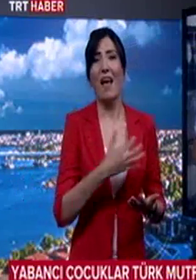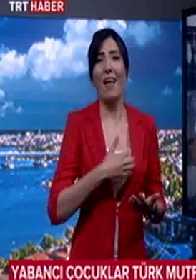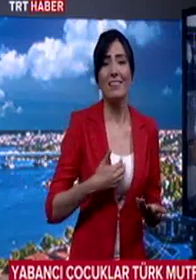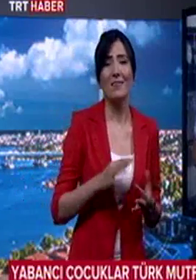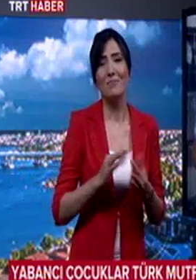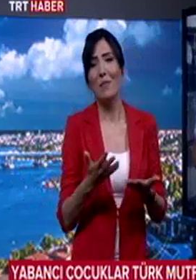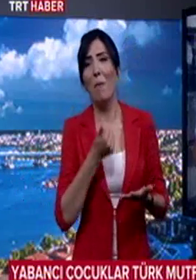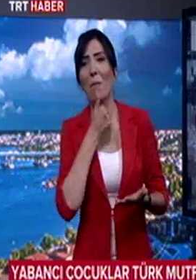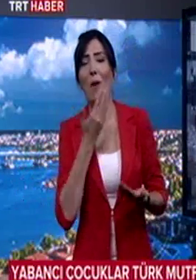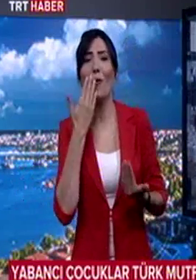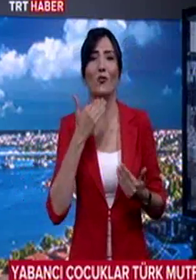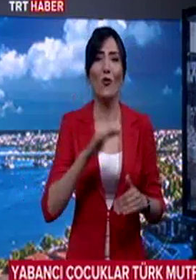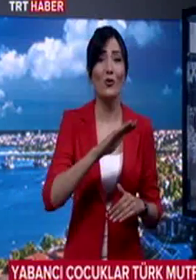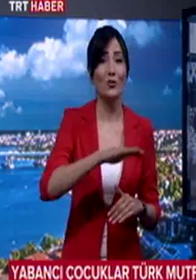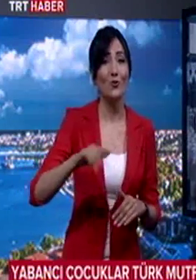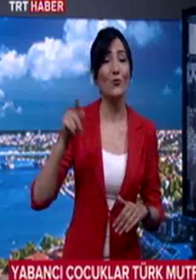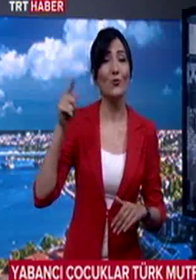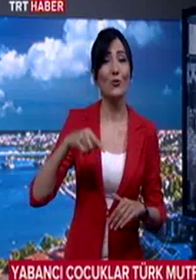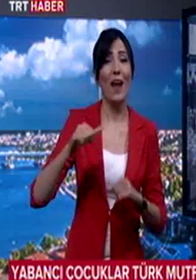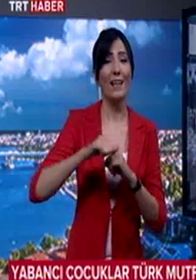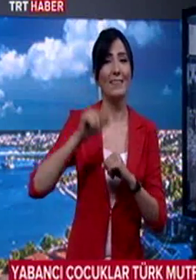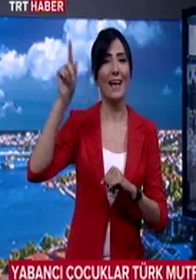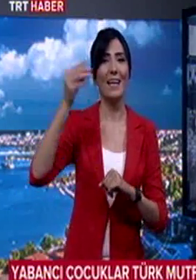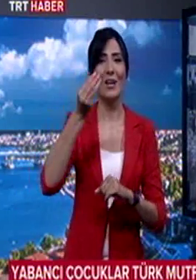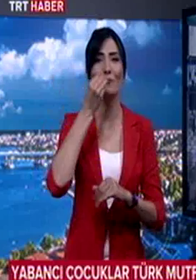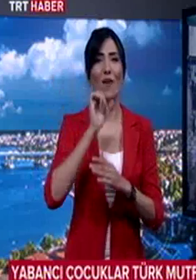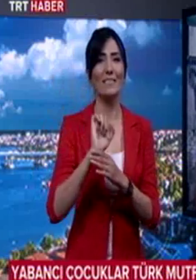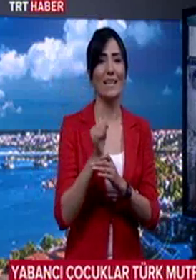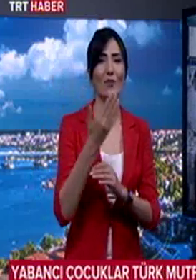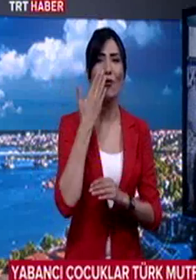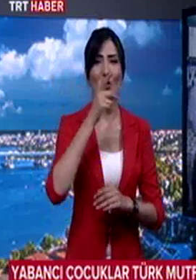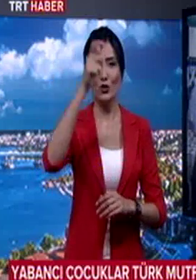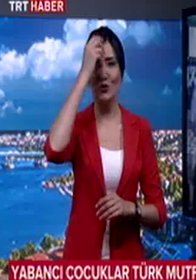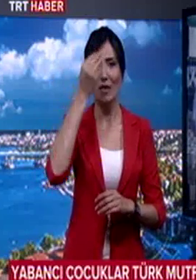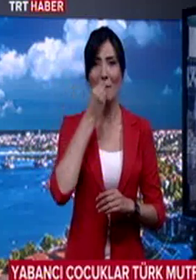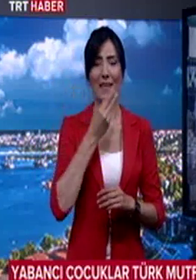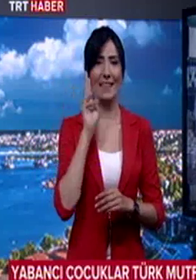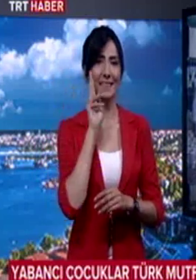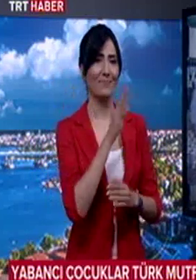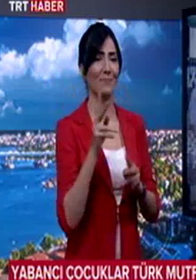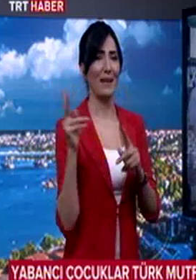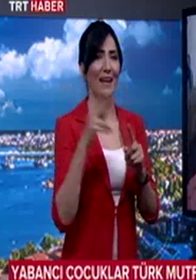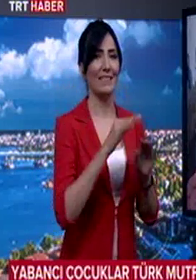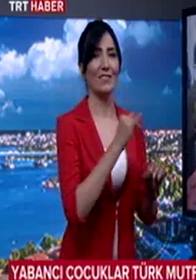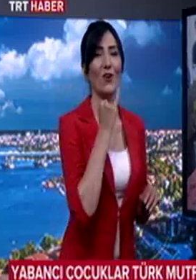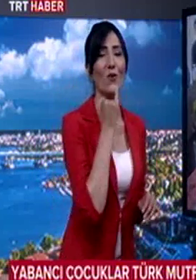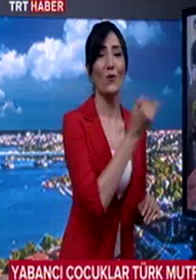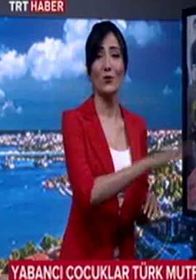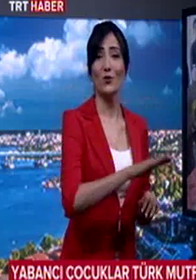öksüz. Çocuklar Manavgat'ta Mutfak Sanatları Akademisi'nin Türk Yemekleri sunumuna katıldı. Konuk çocuklar usta